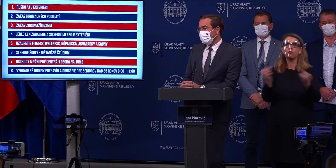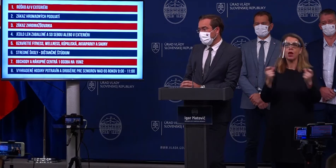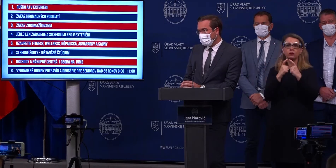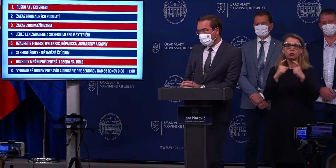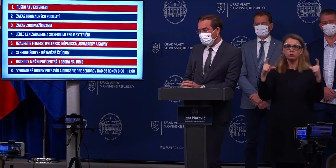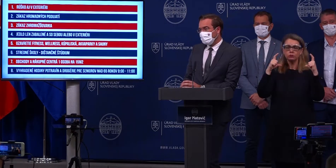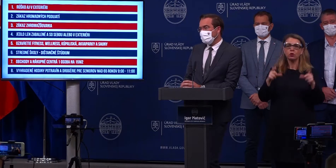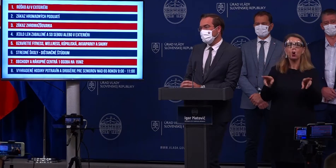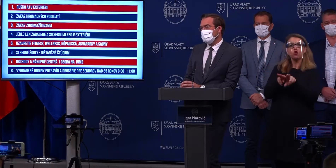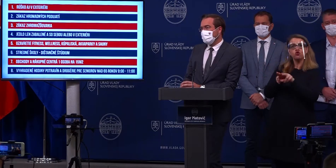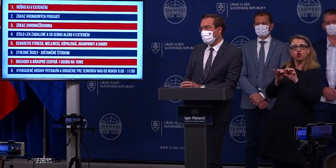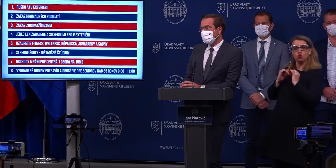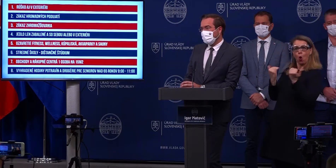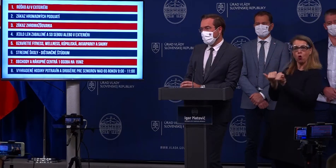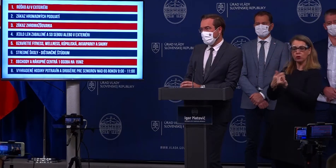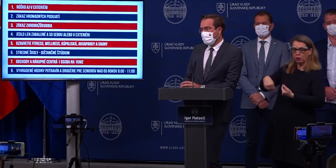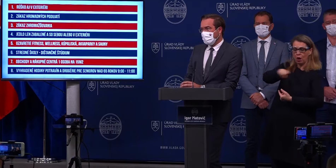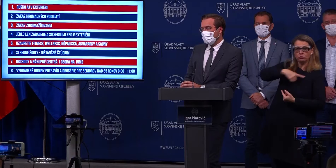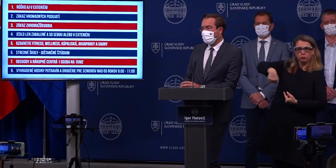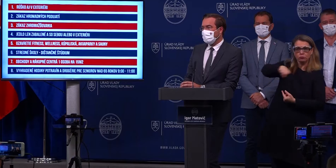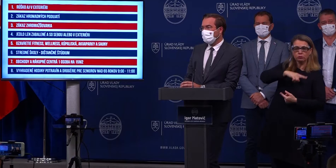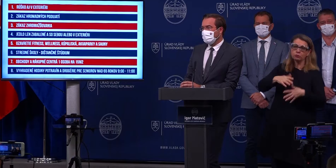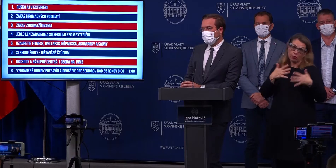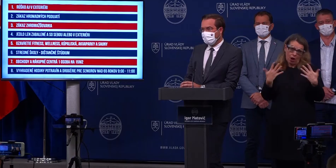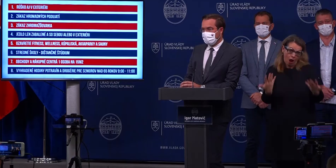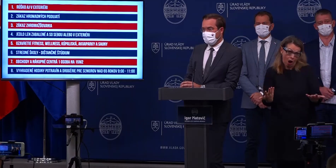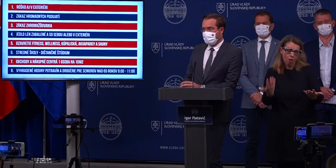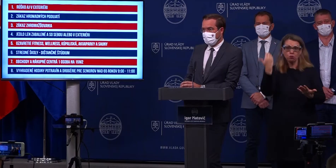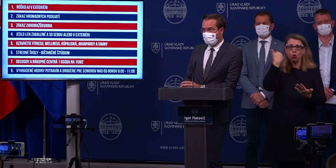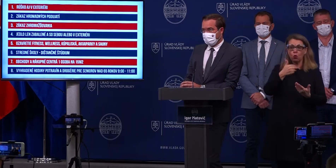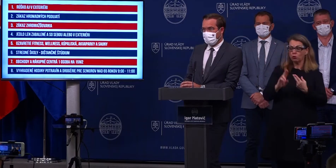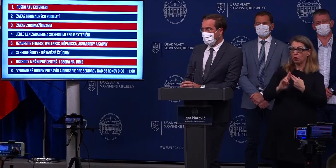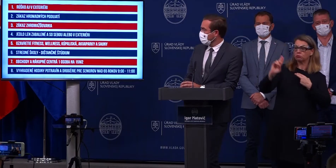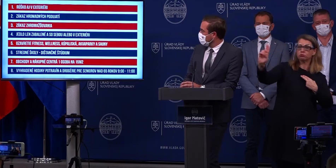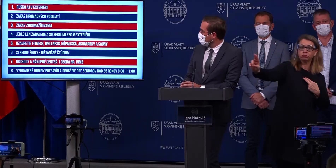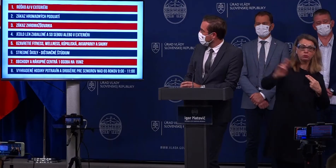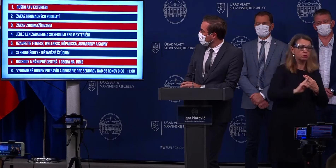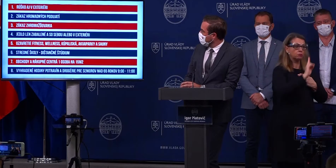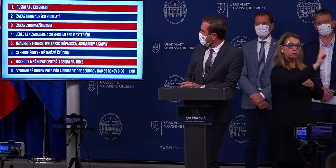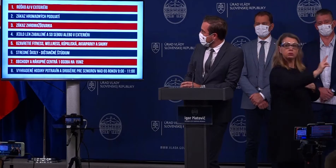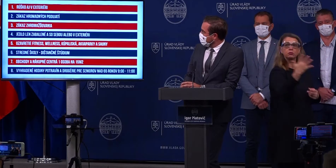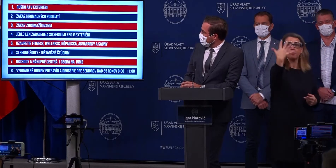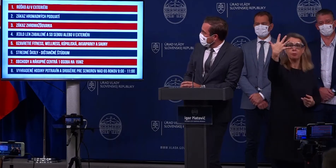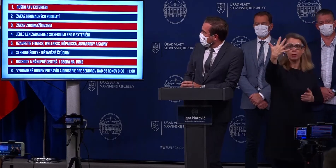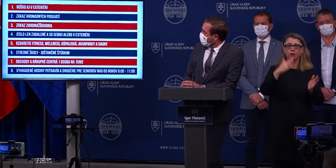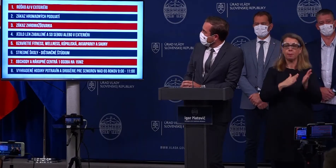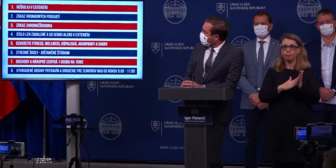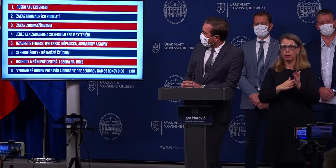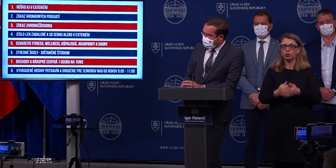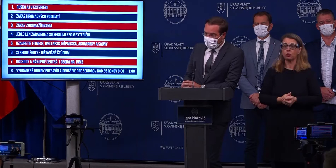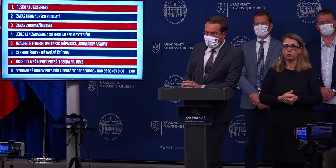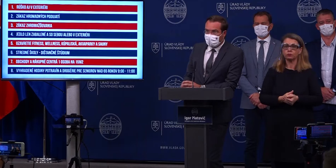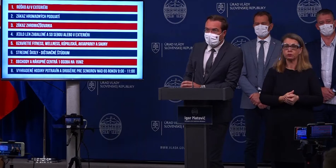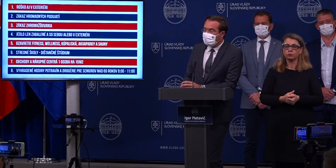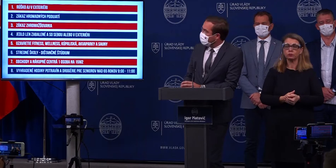pre rodinu, keď pôjde spolu, alebo pokiaľ ľudia budú od seba vzdialení viac ako 5 metrov. Od